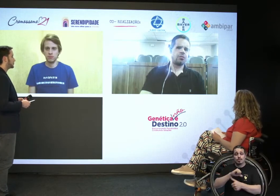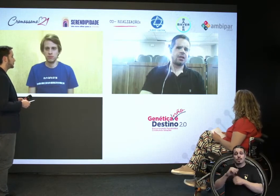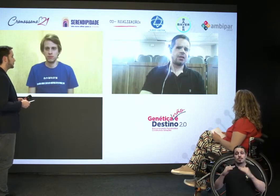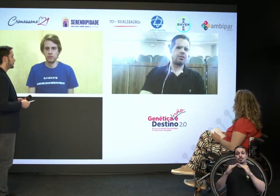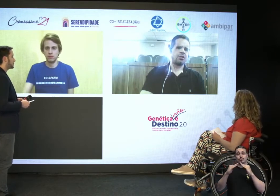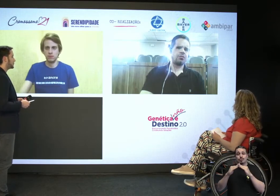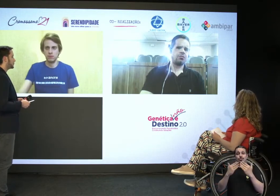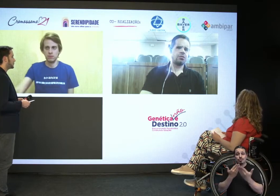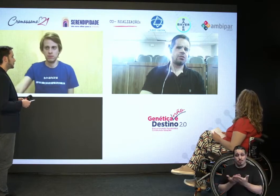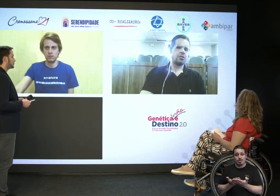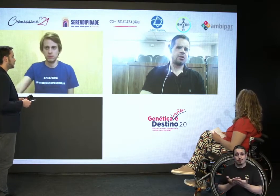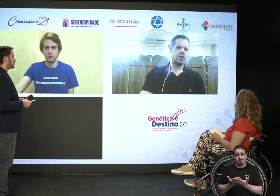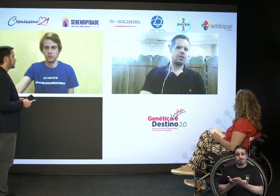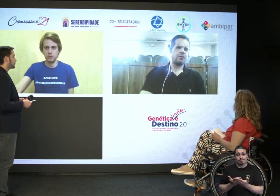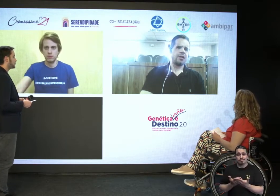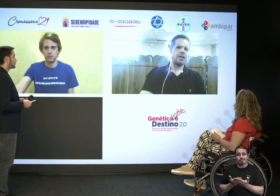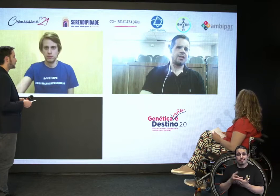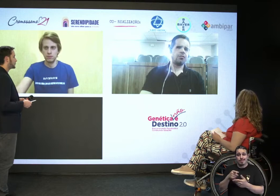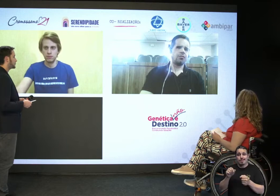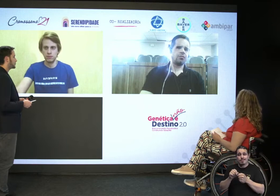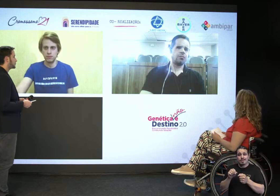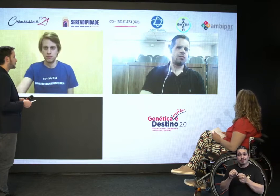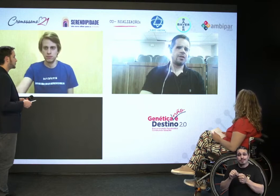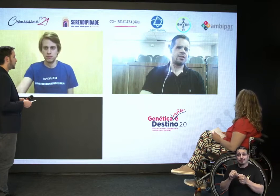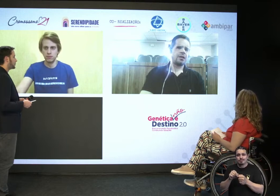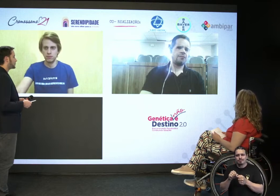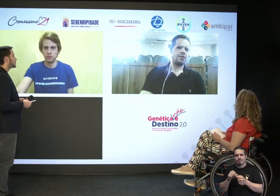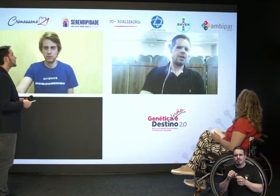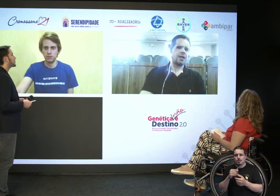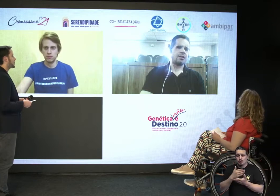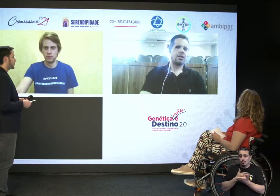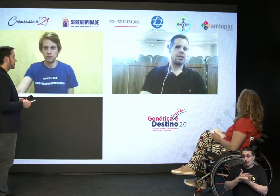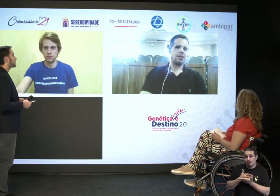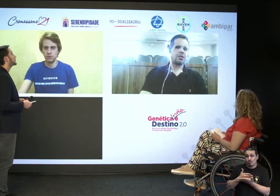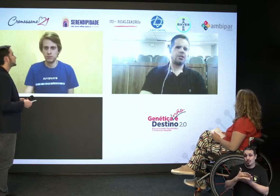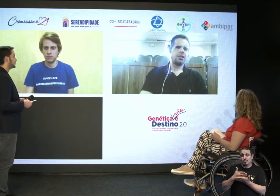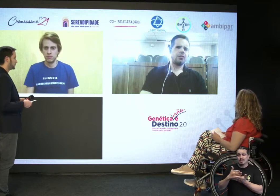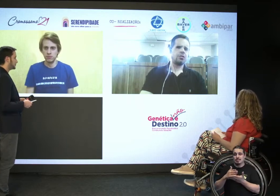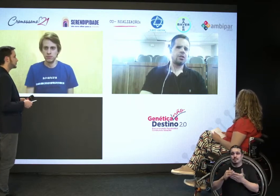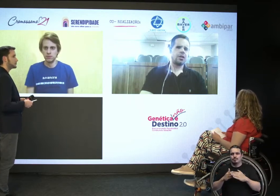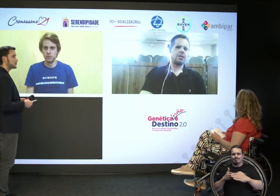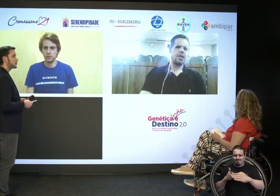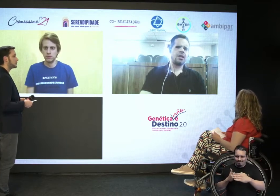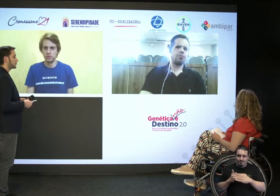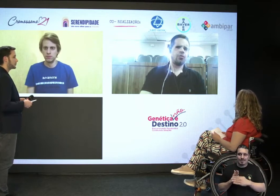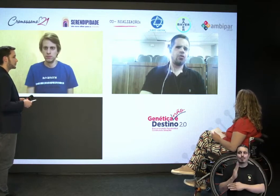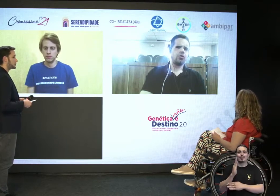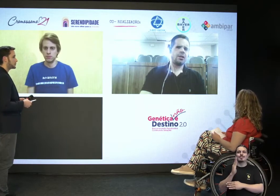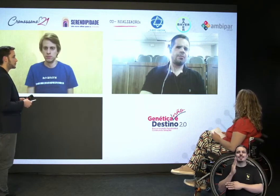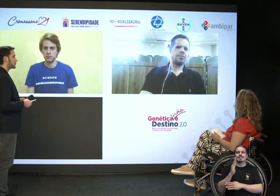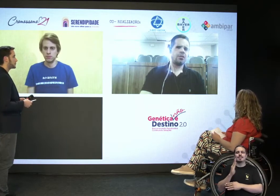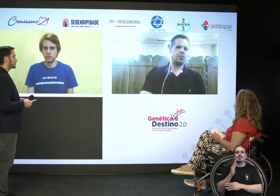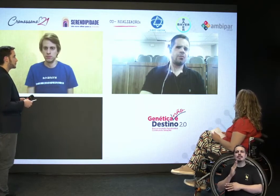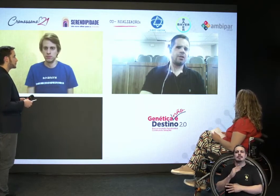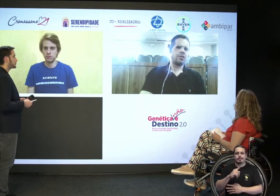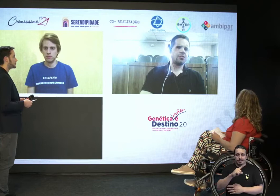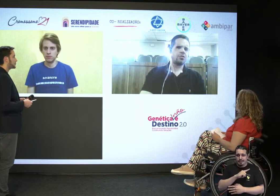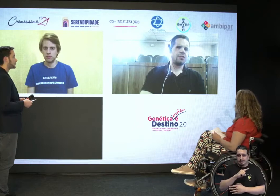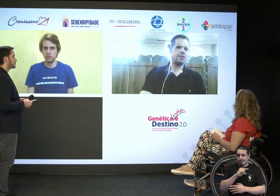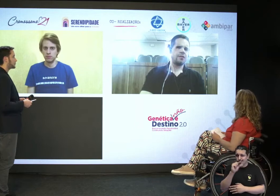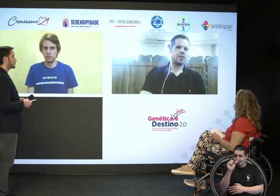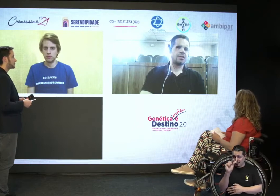com recurso e foi daí que eu comecei a avançar. Na sala de recurso é que tem um pouco de adaptação para pessoas com